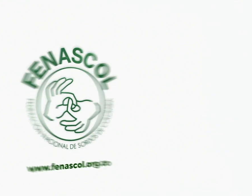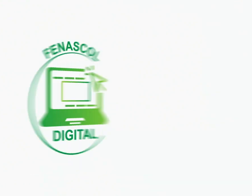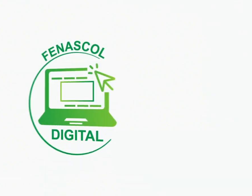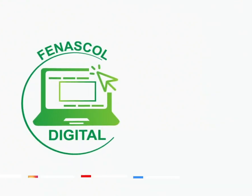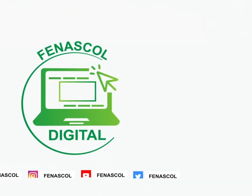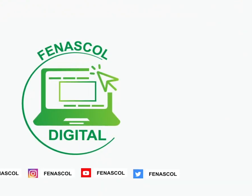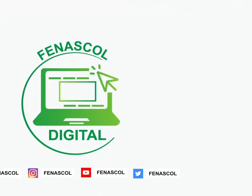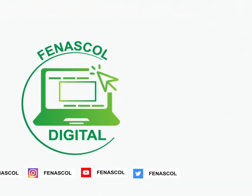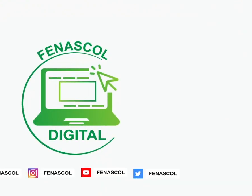por lo tanto